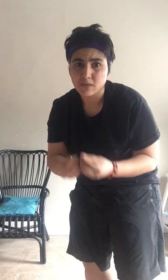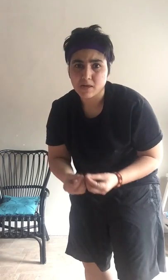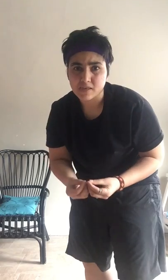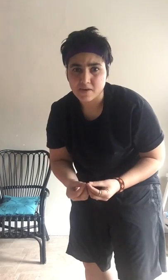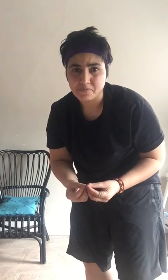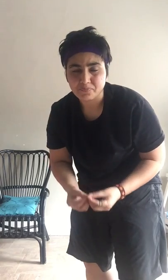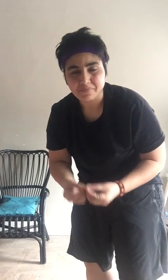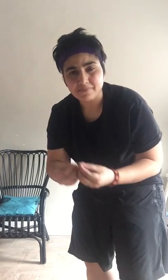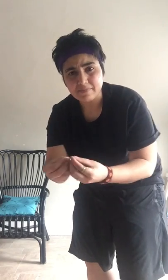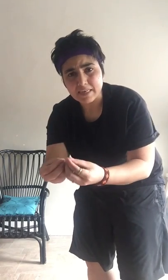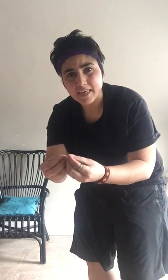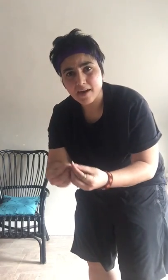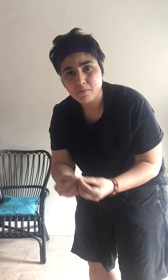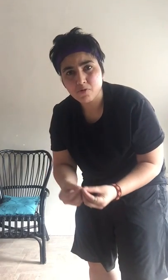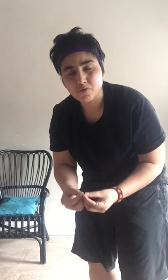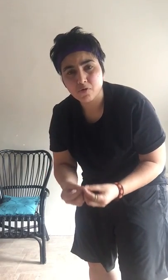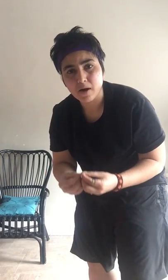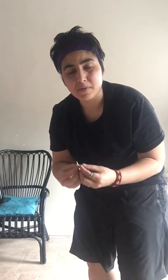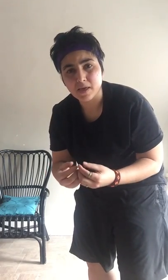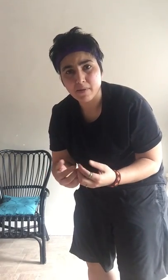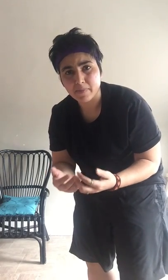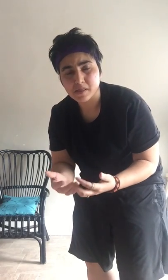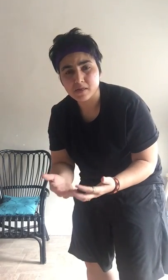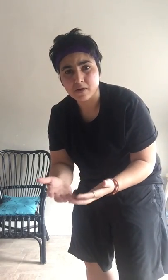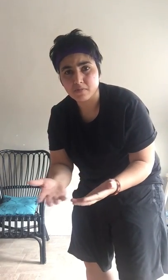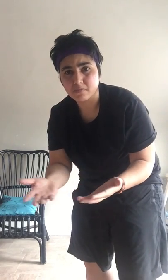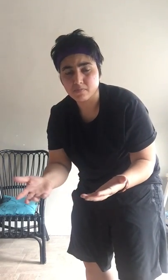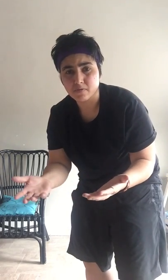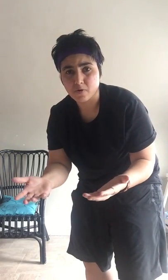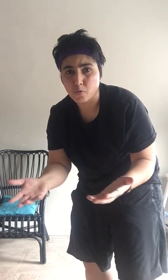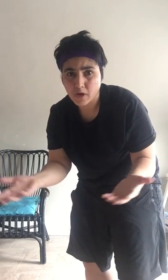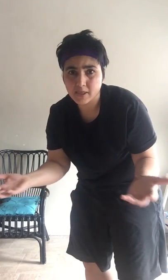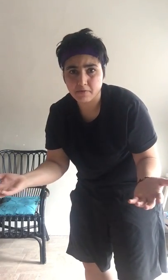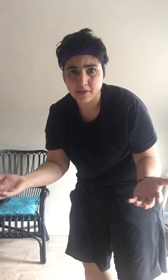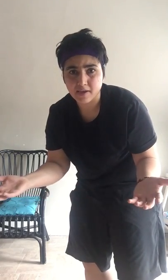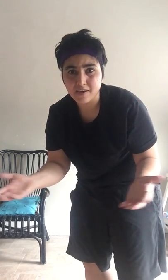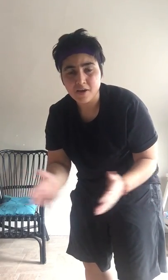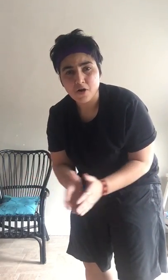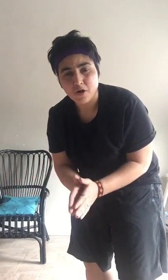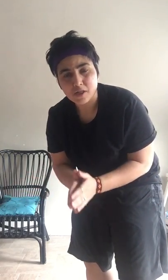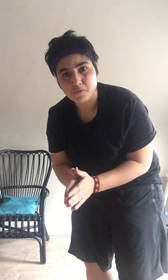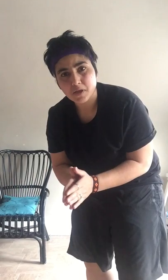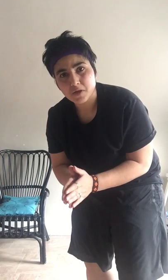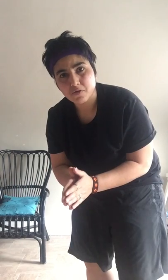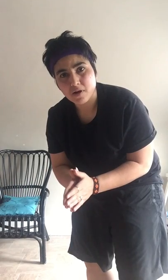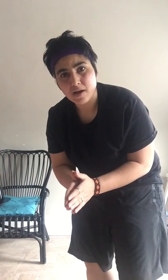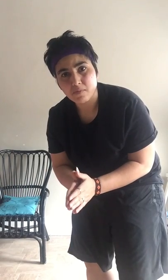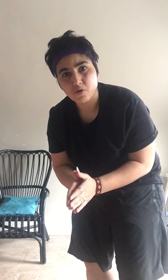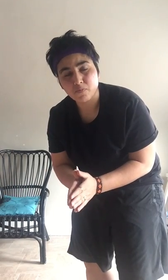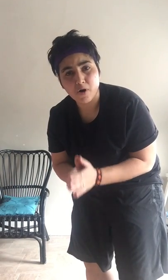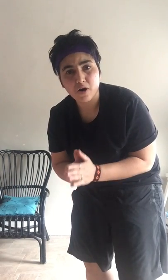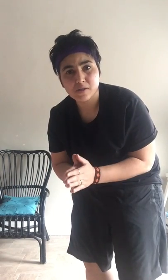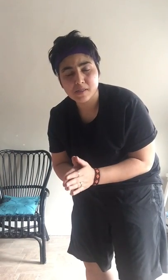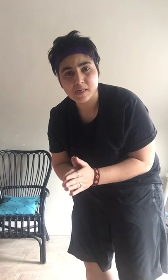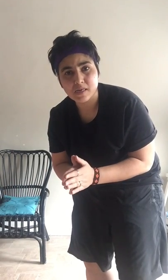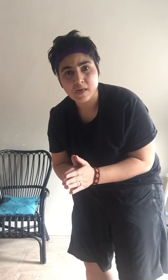अच्छी बात यह है कि हम लोगो अभी हमार पास वक्त है और इस वक्त के दोरान हम लोग भूट सी